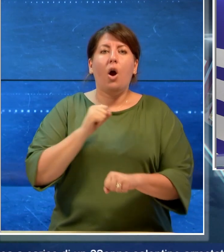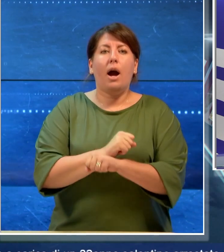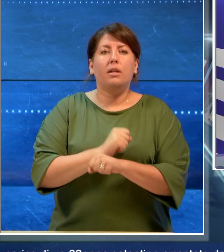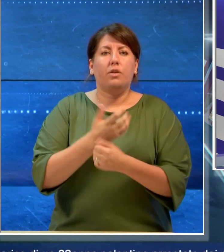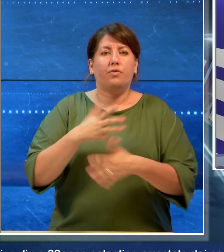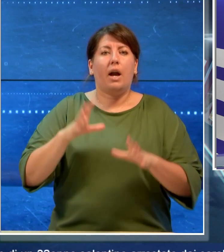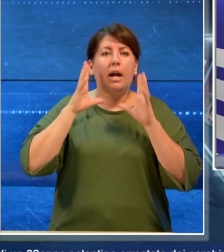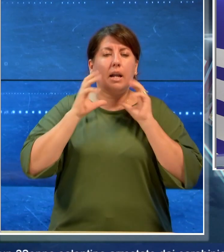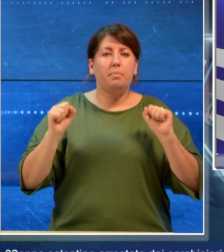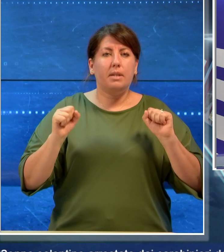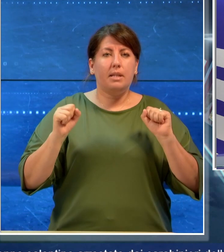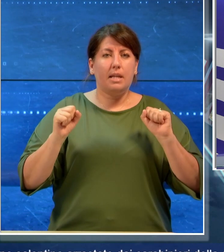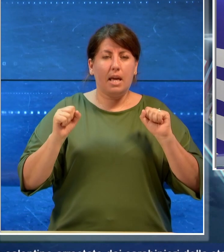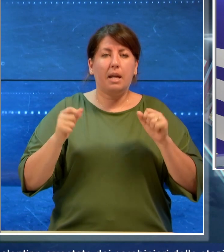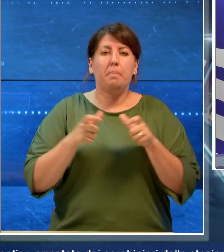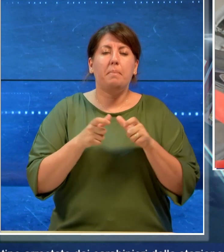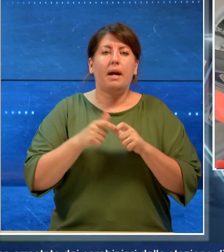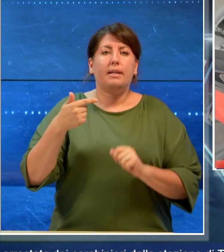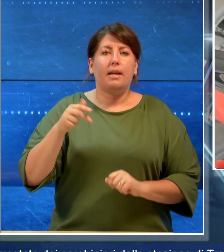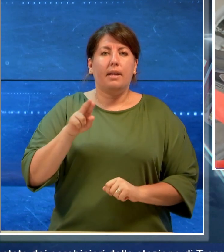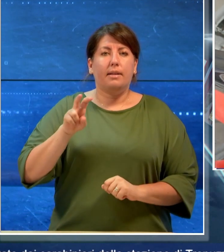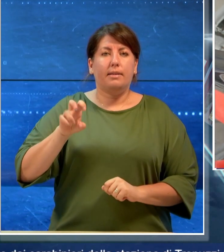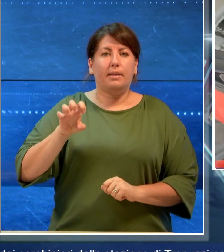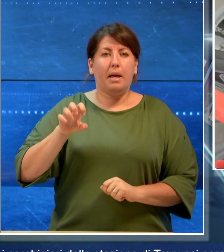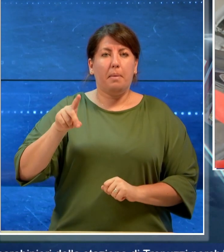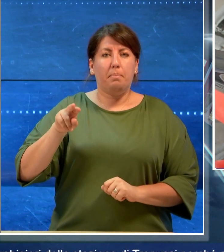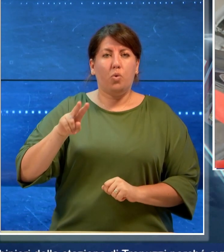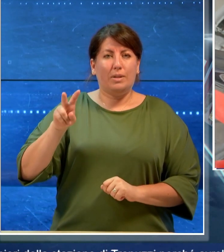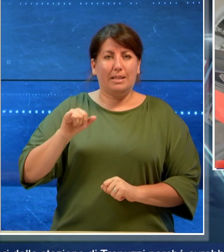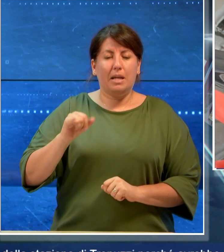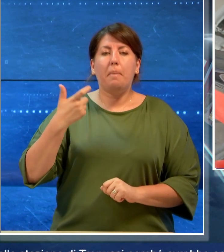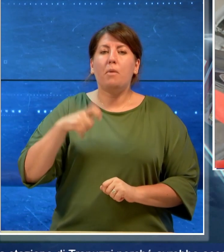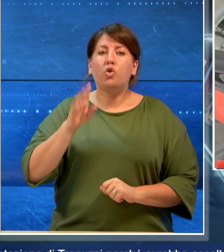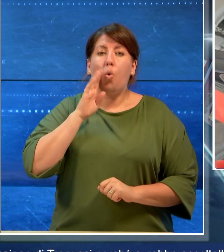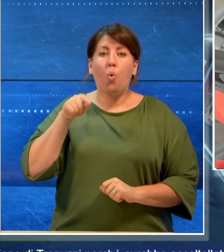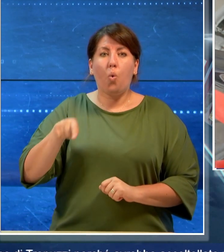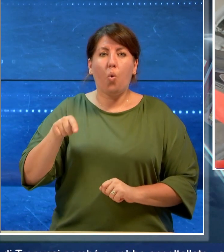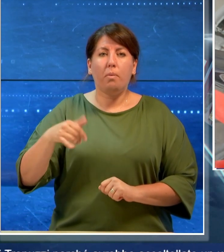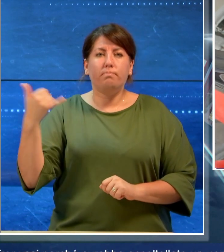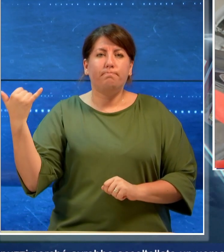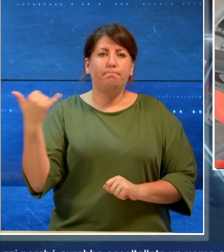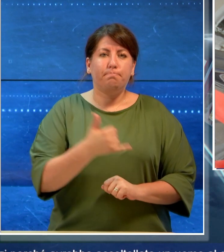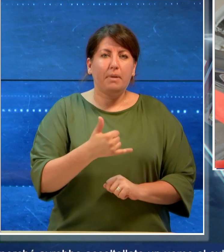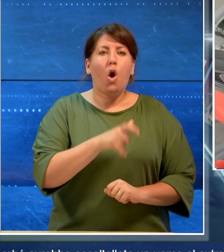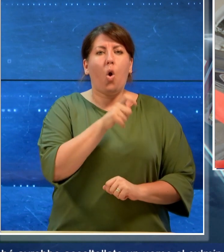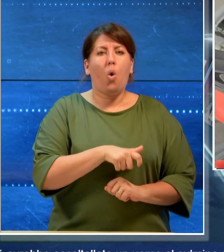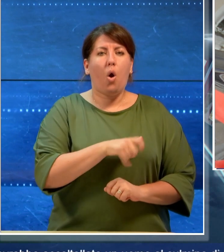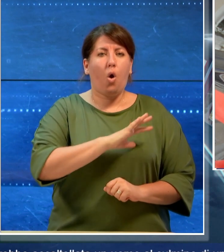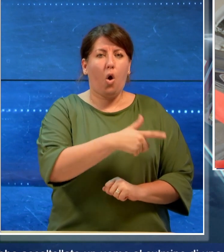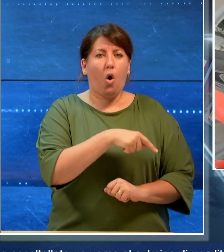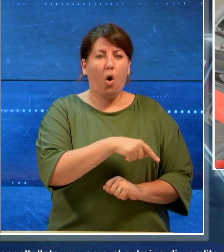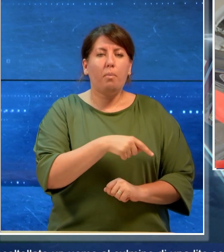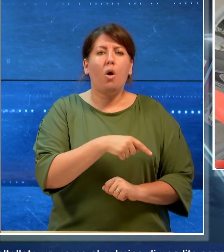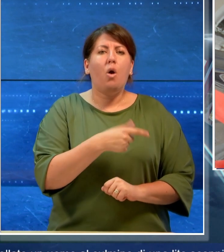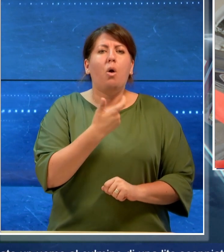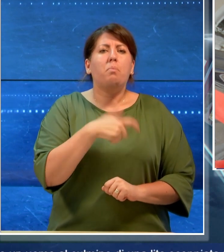stazione di Trepuzzi perché avrebbe accoltellato un uomo al culmine di una lite scoppiata per